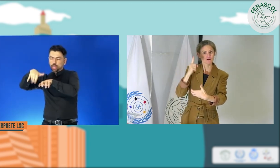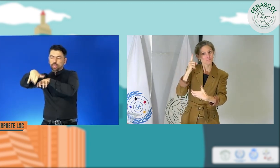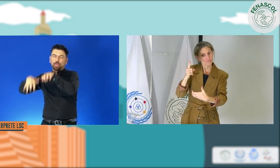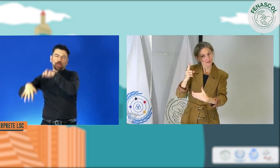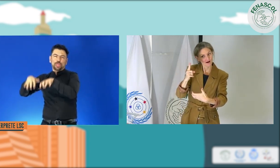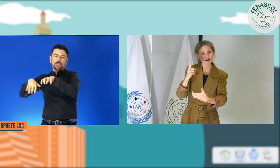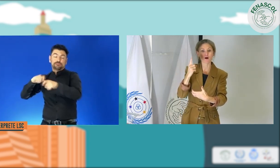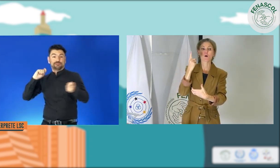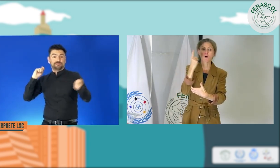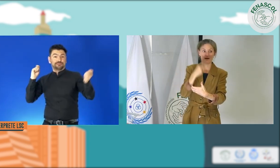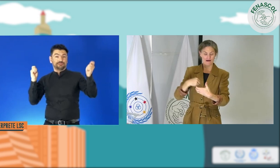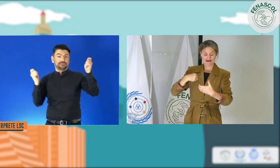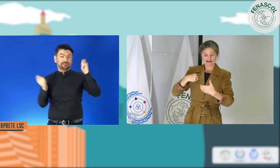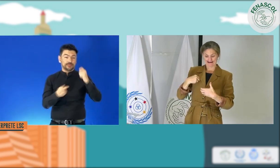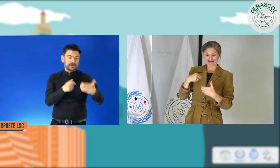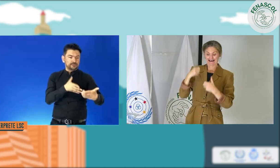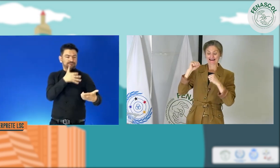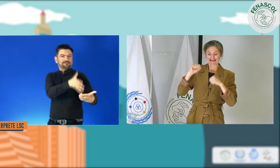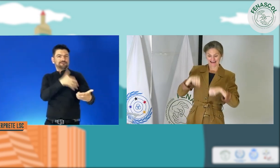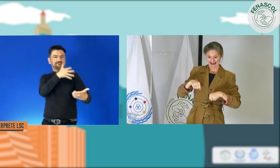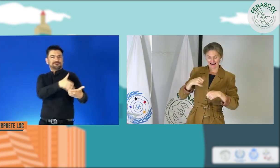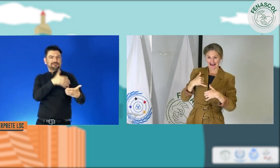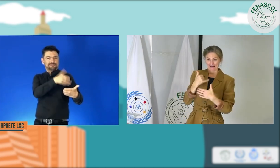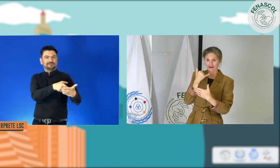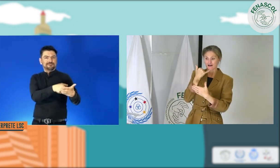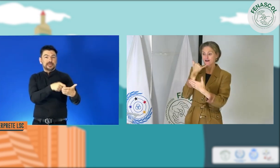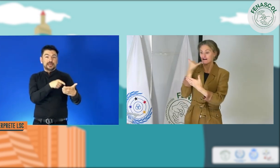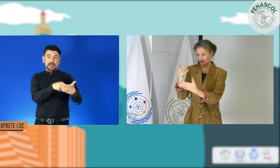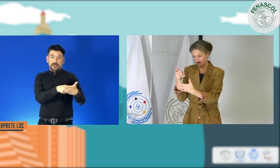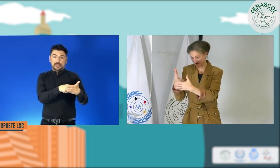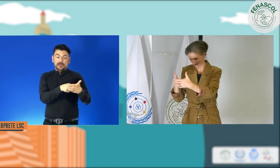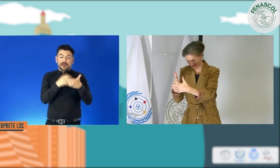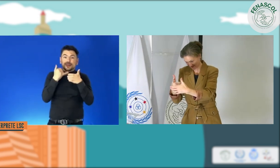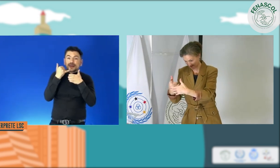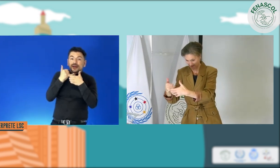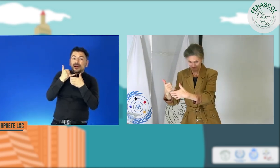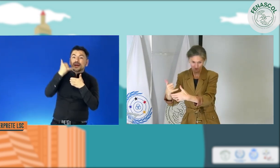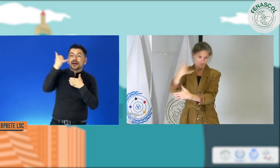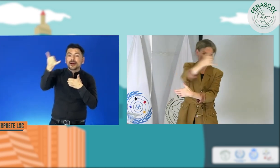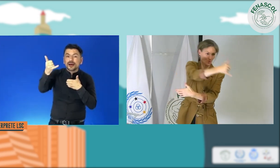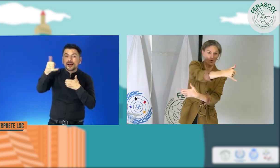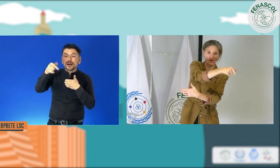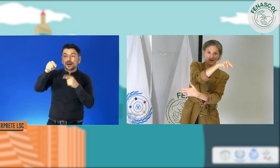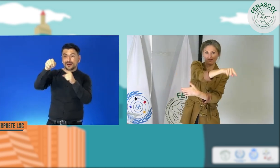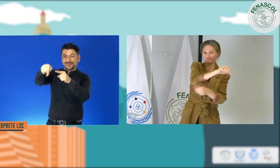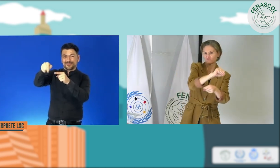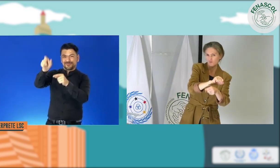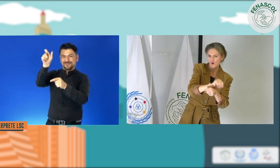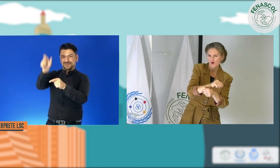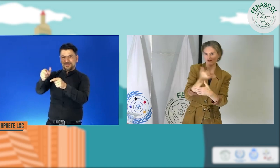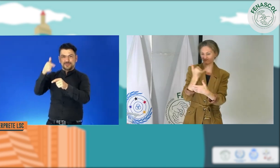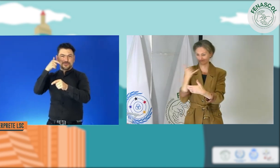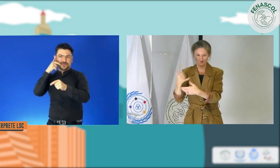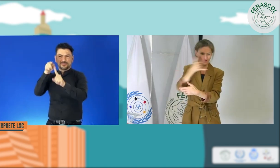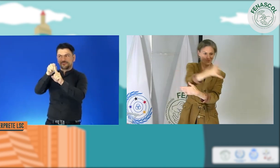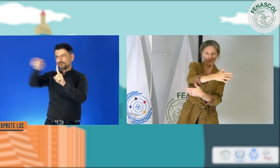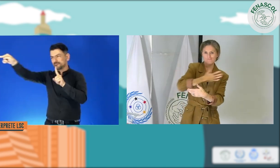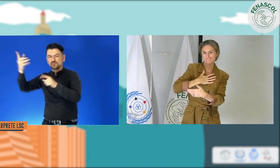digamos que pasamos de esa edad de piedra a lo que tenemos en estos momentos de el poder contar con estos servicios de